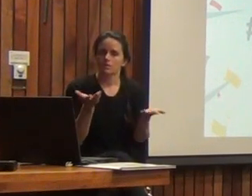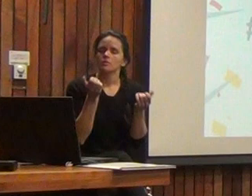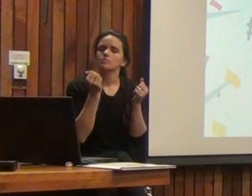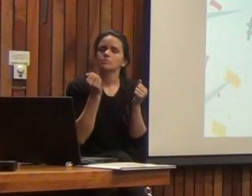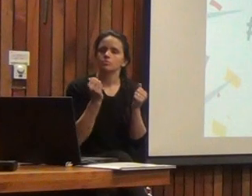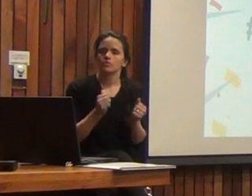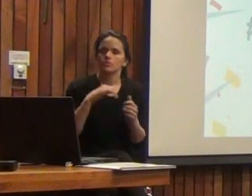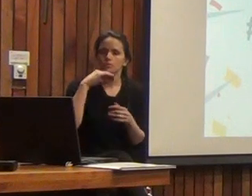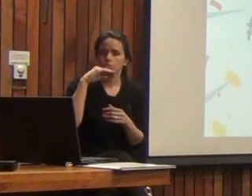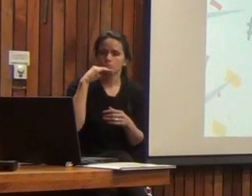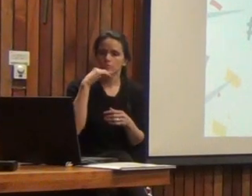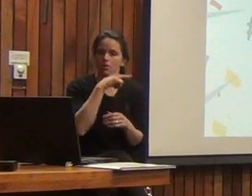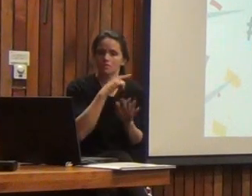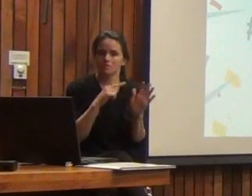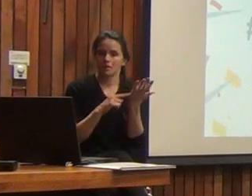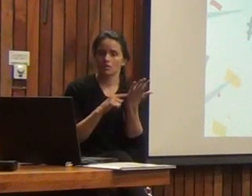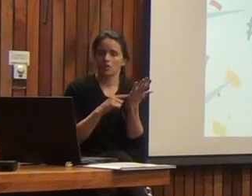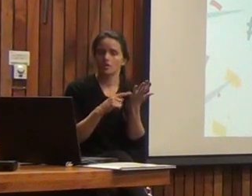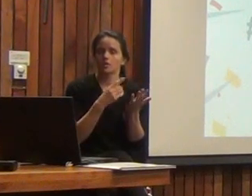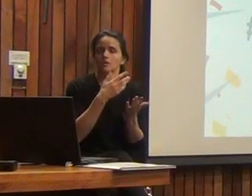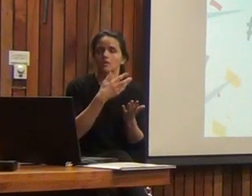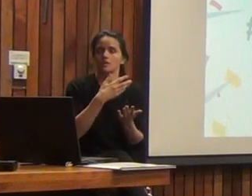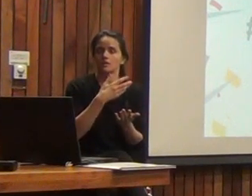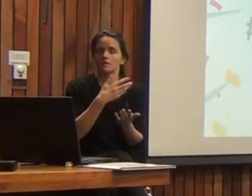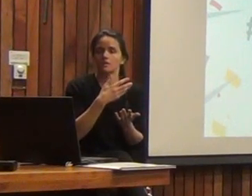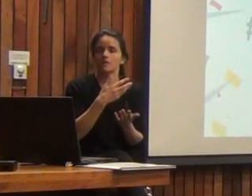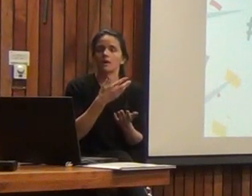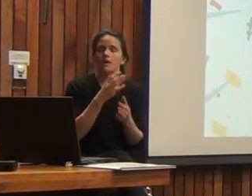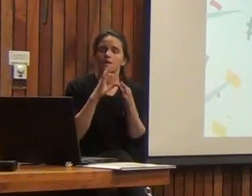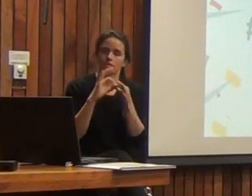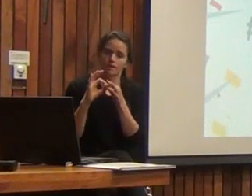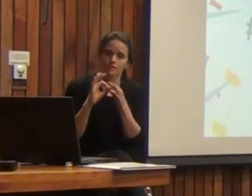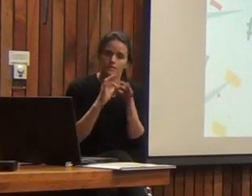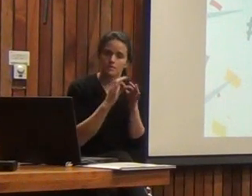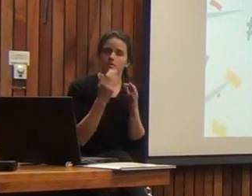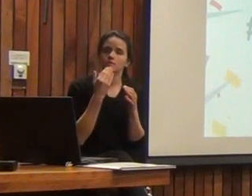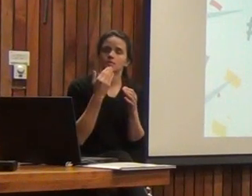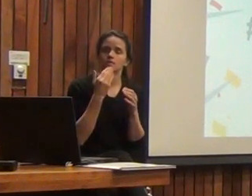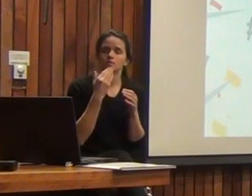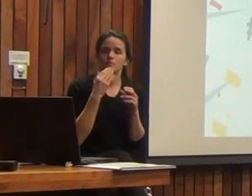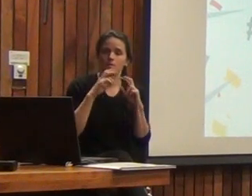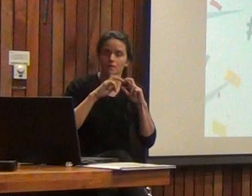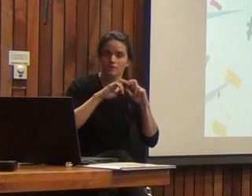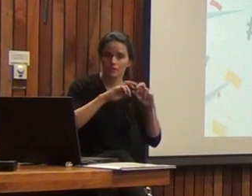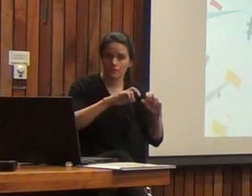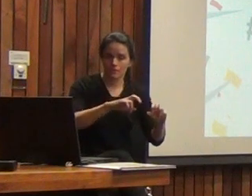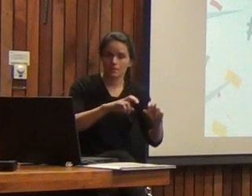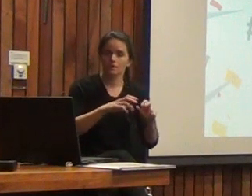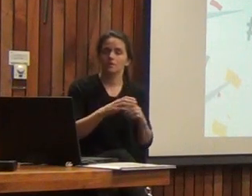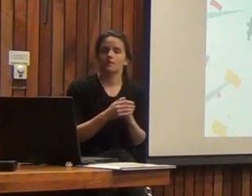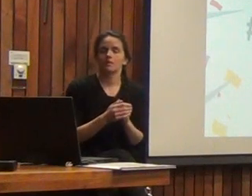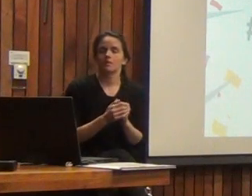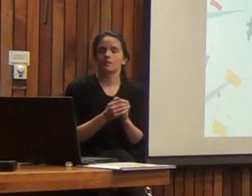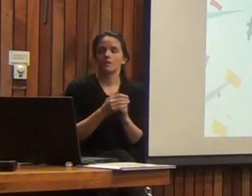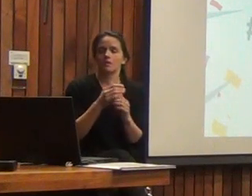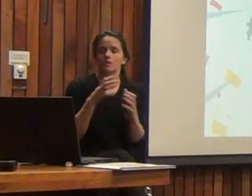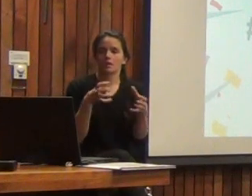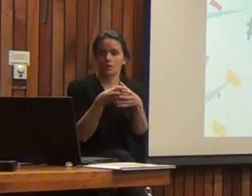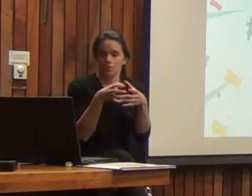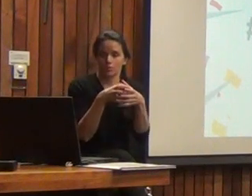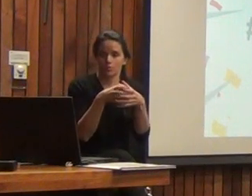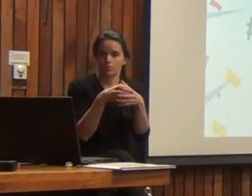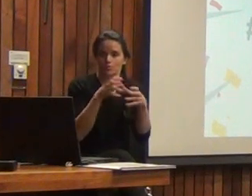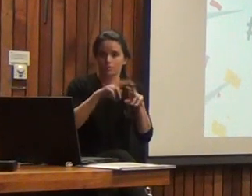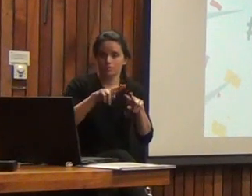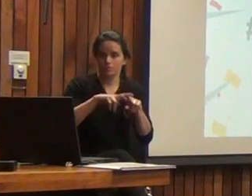hacer uso de estas tecnologías. Lo que quiero hacer es agradecer y felicitar al equipo de investigadores y que efectivamente lo que estamos